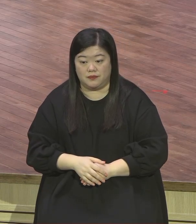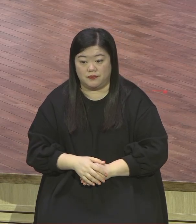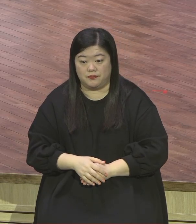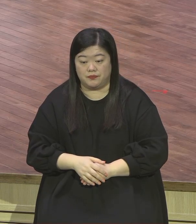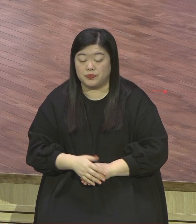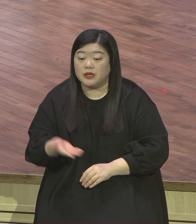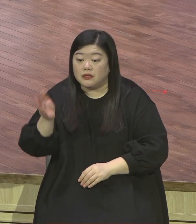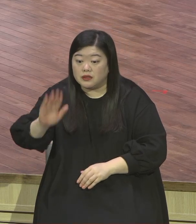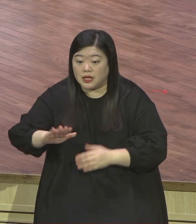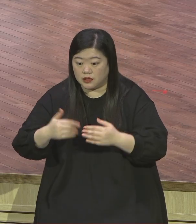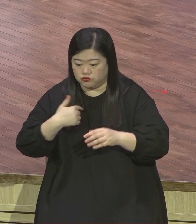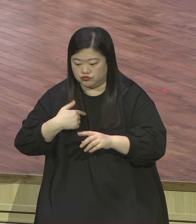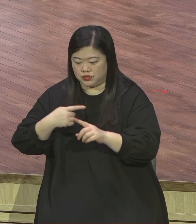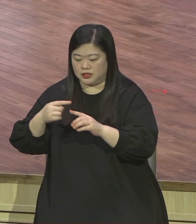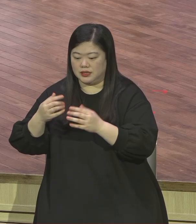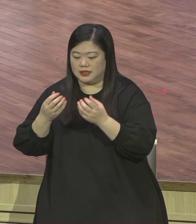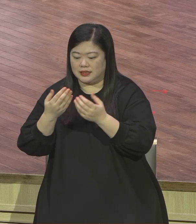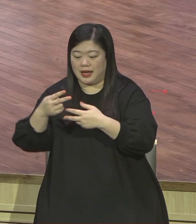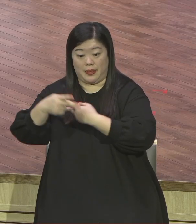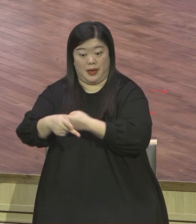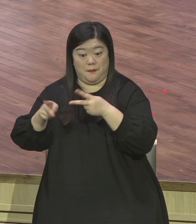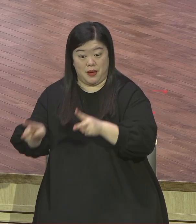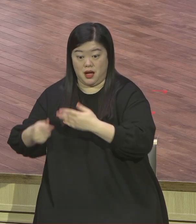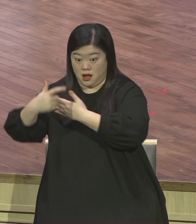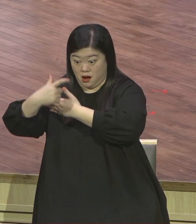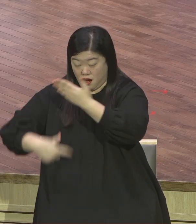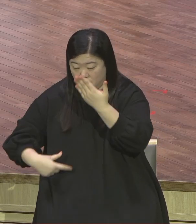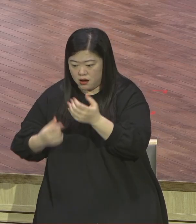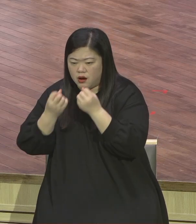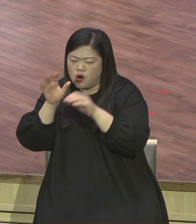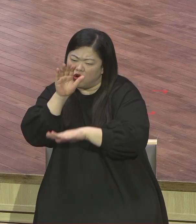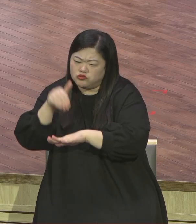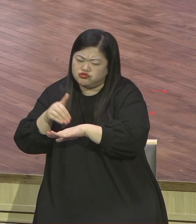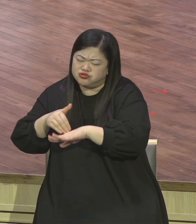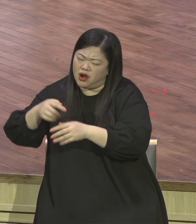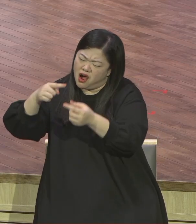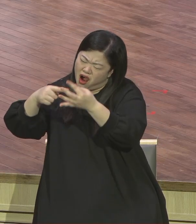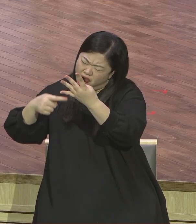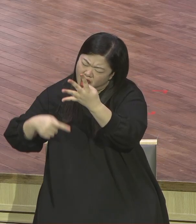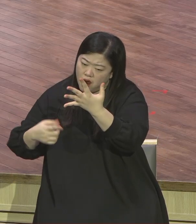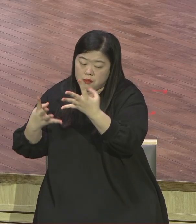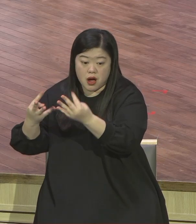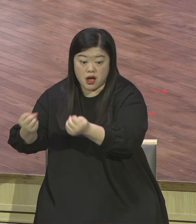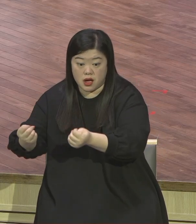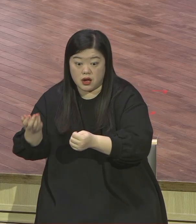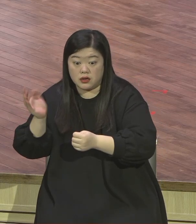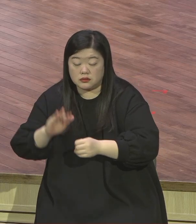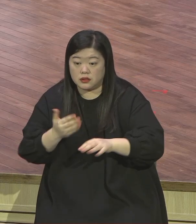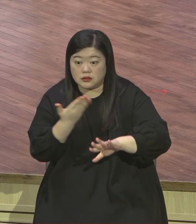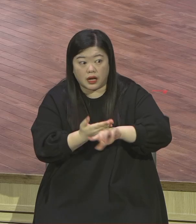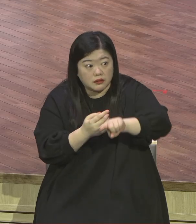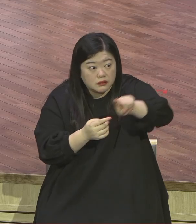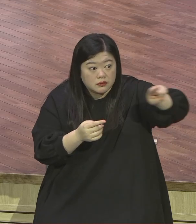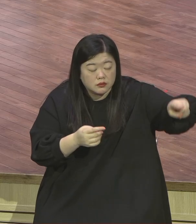이렇게 매주 실세 없이 훈련시키는 스케줄과 매져있는 데가 없어요